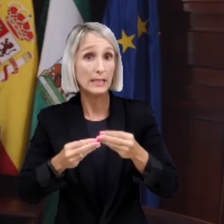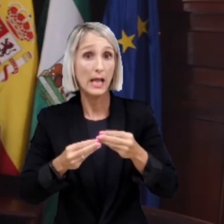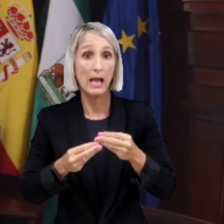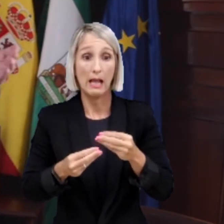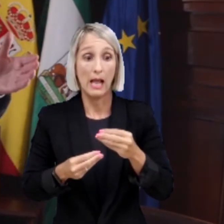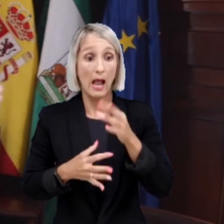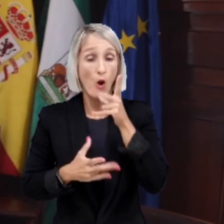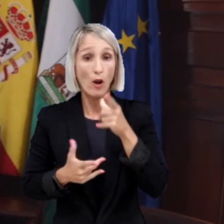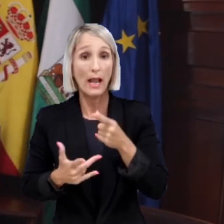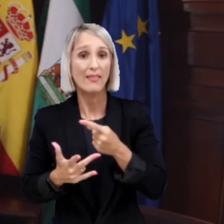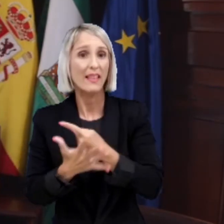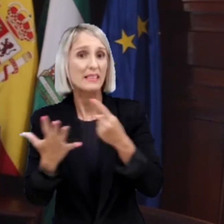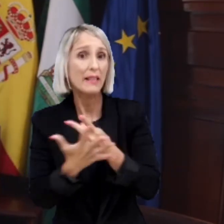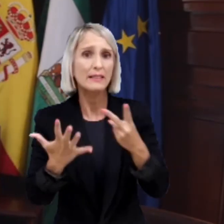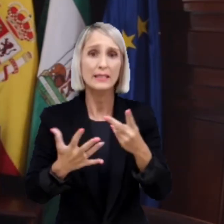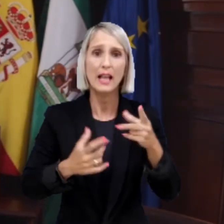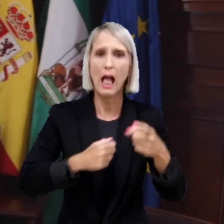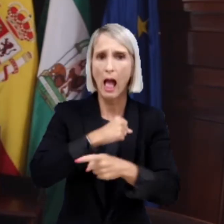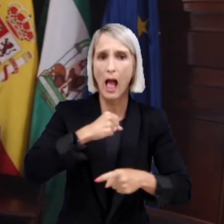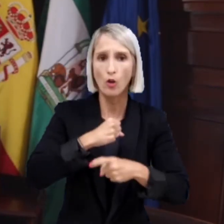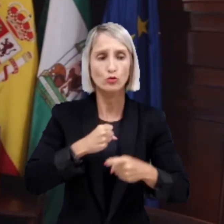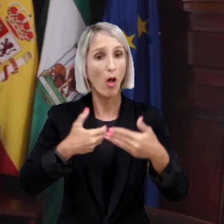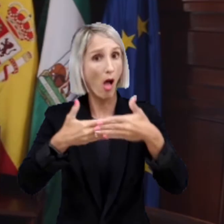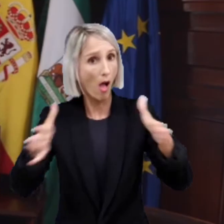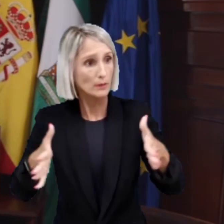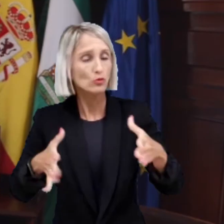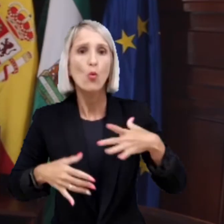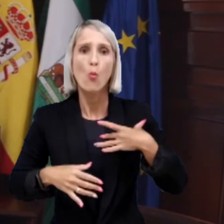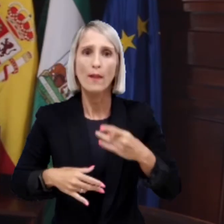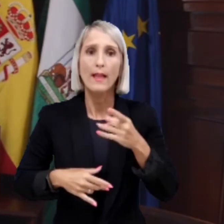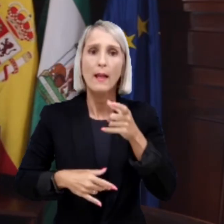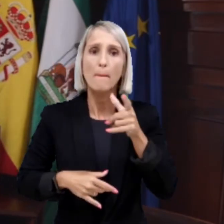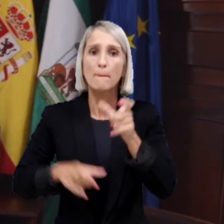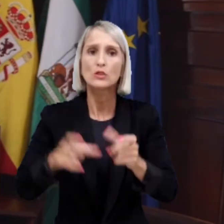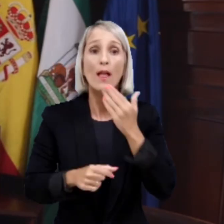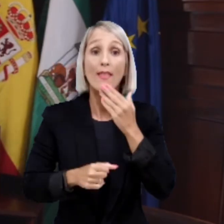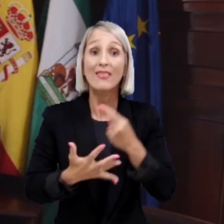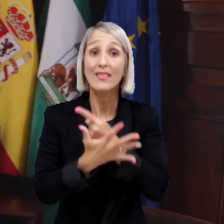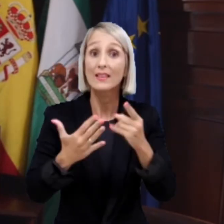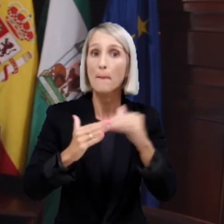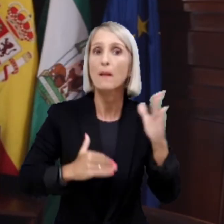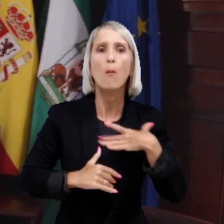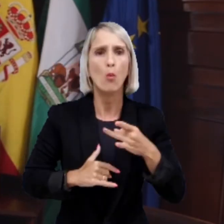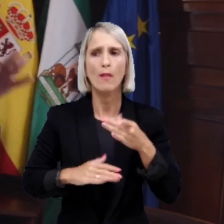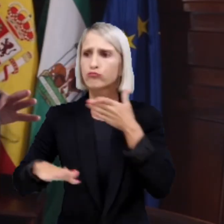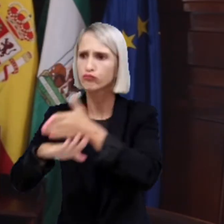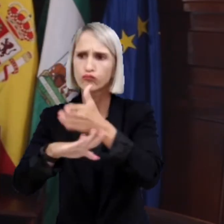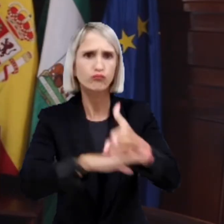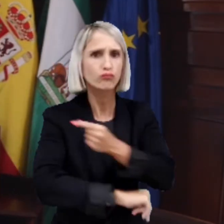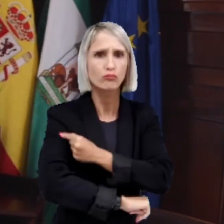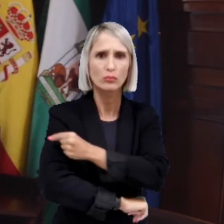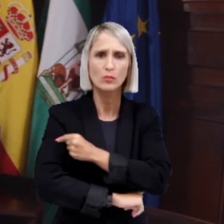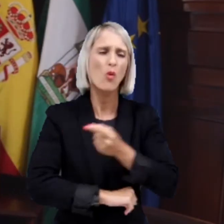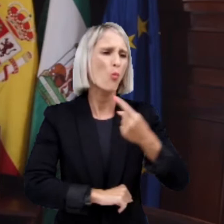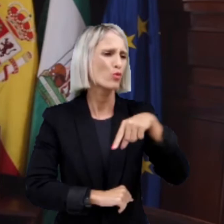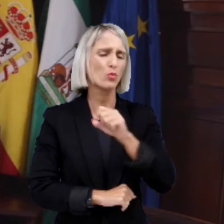al Palacio de Feria, que creo que en estos días, 16 y 17 de agosto, está abierta esa posibilidad, todos los que tengan más de 16 años y no estén vacunados, aprovechar esa